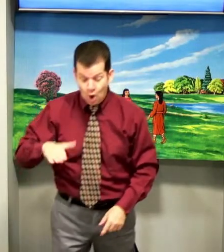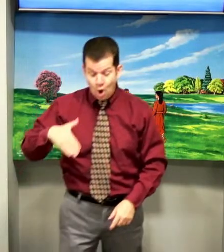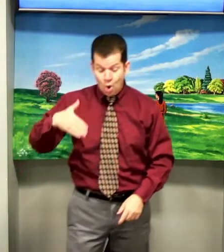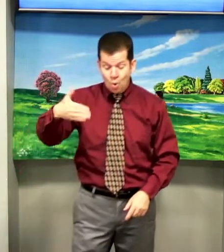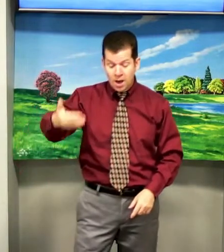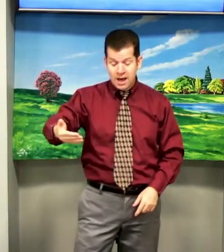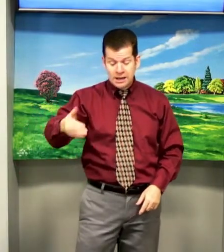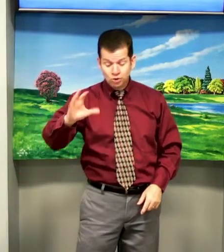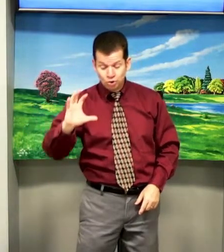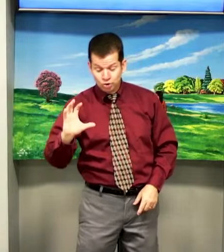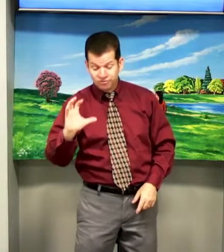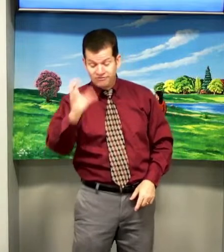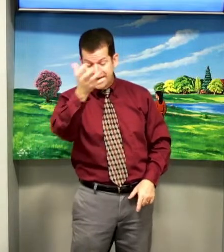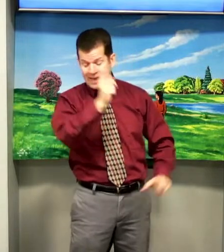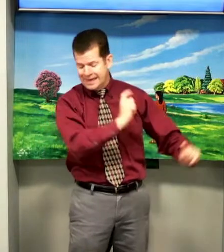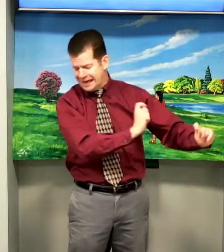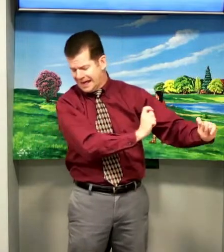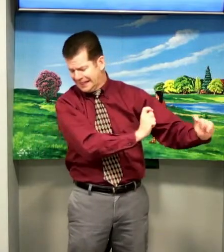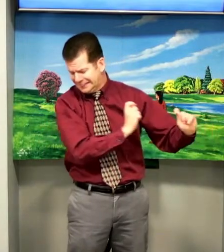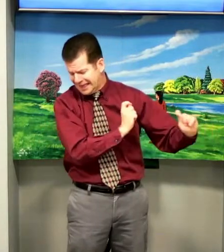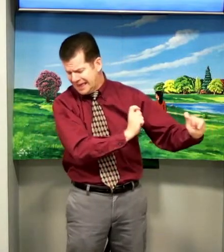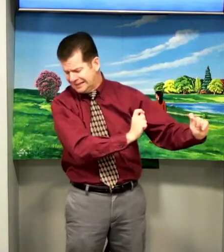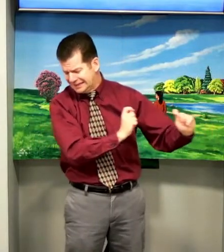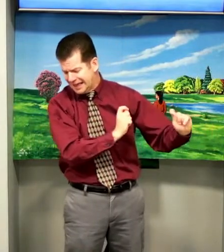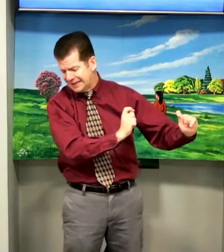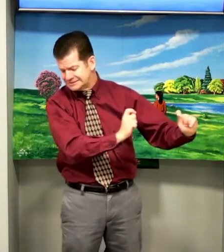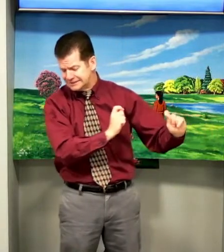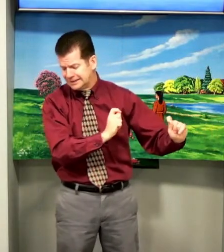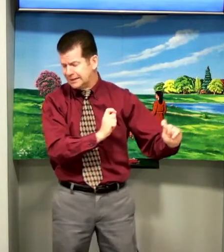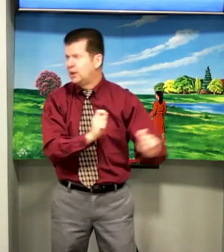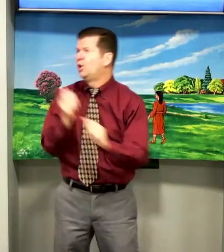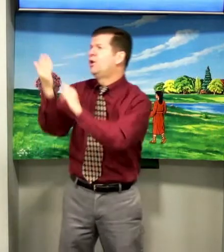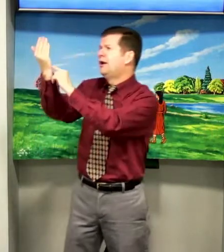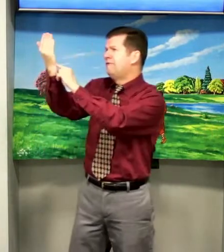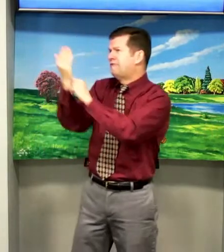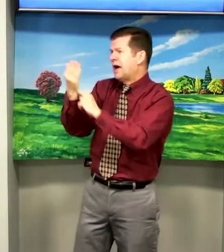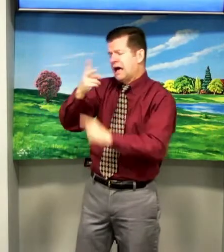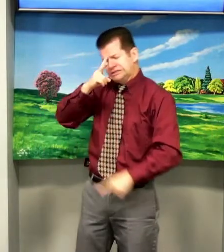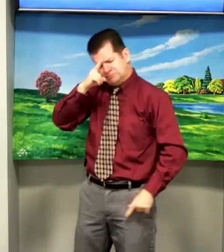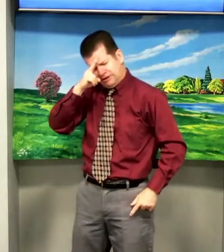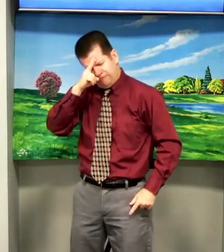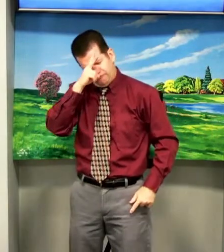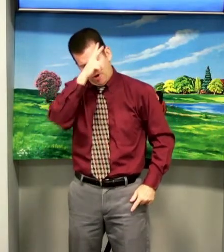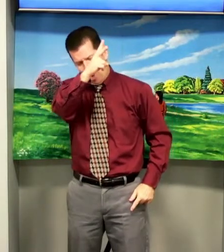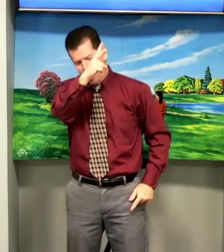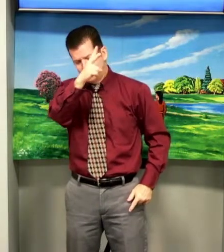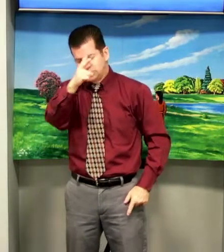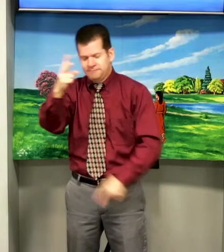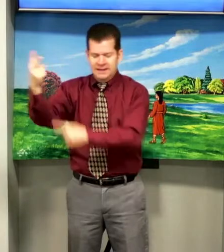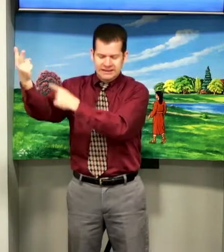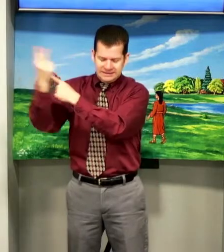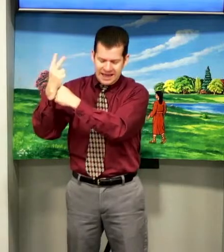quando vem a tentação, faz-me forte da